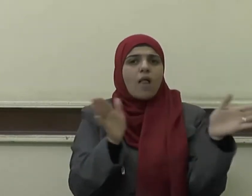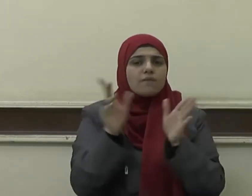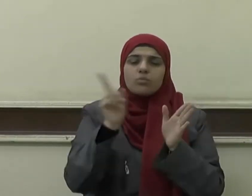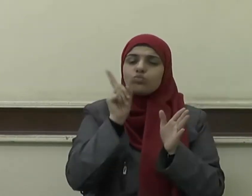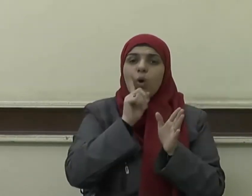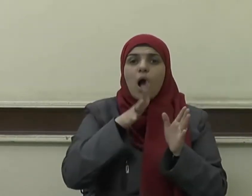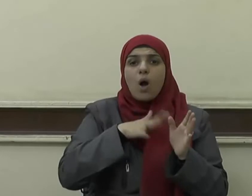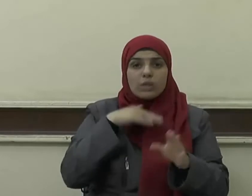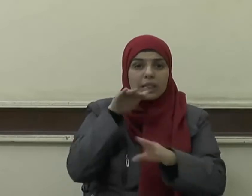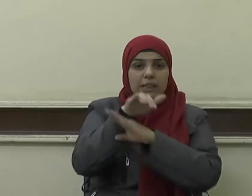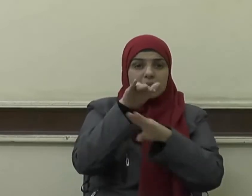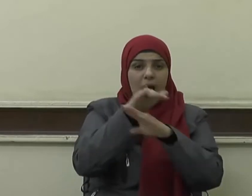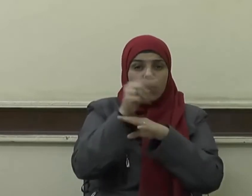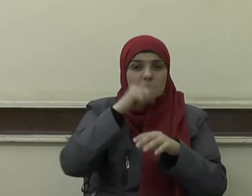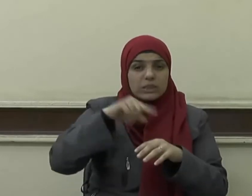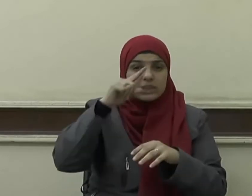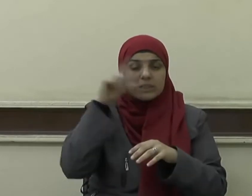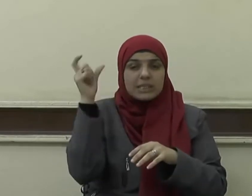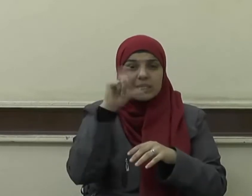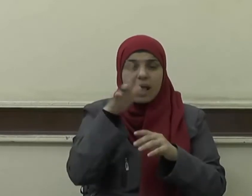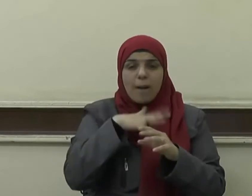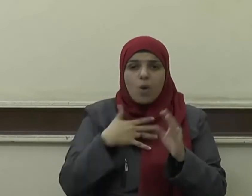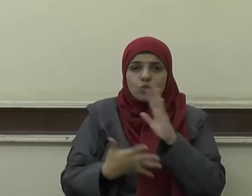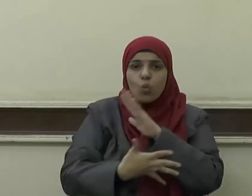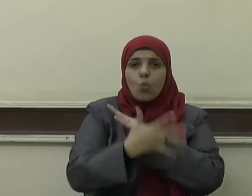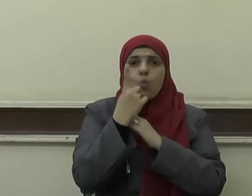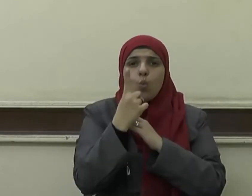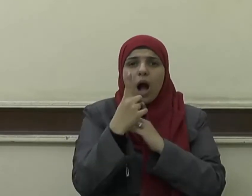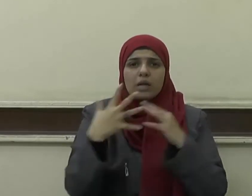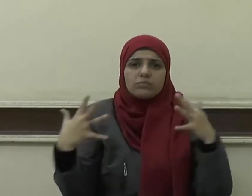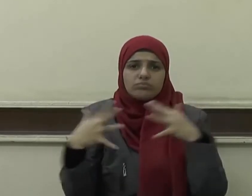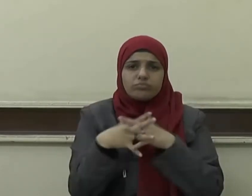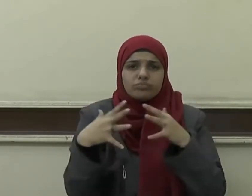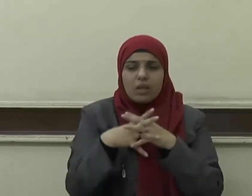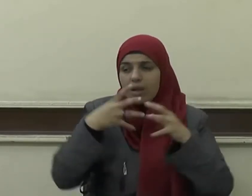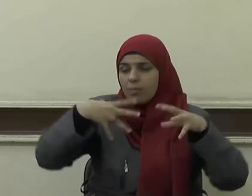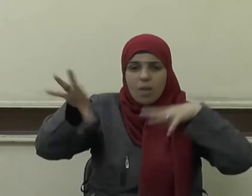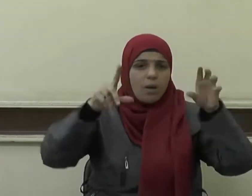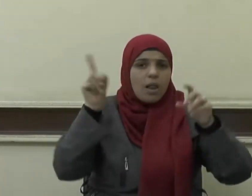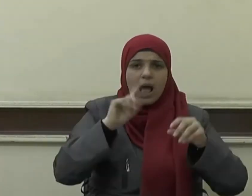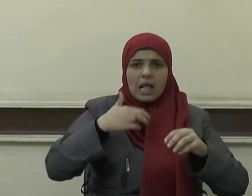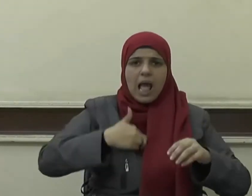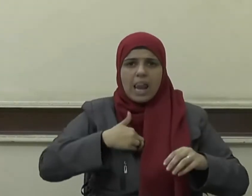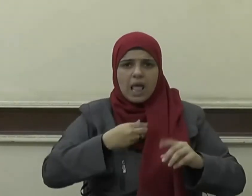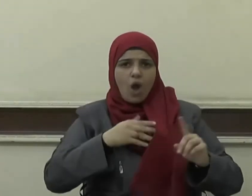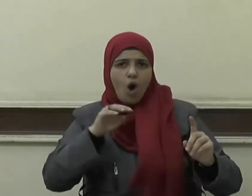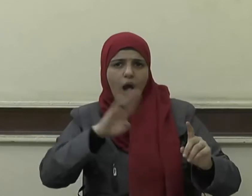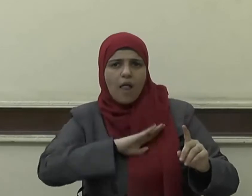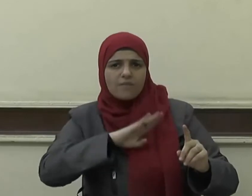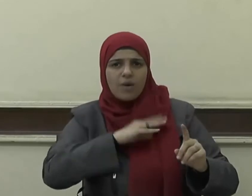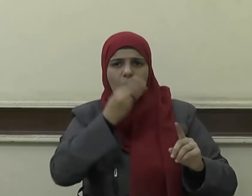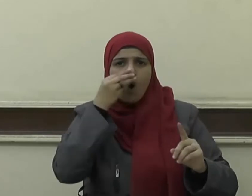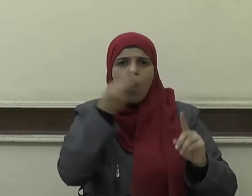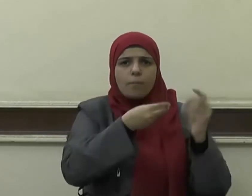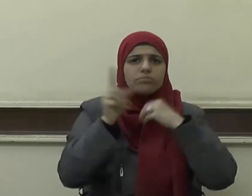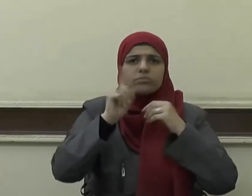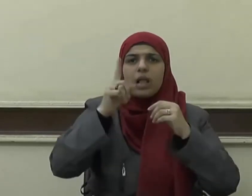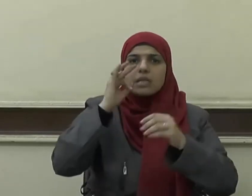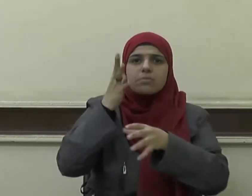والاجتماع ونبذ الفرقة والأنانية هي إحدى عوامل الحفاظ على قوة الوطن